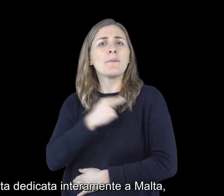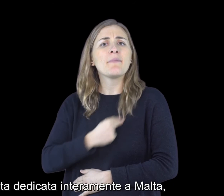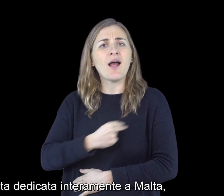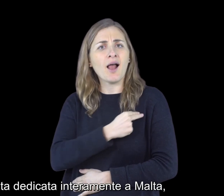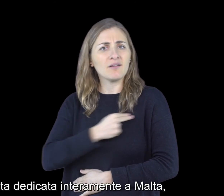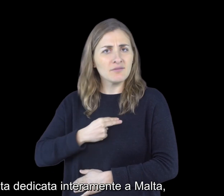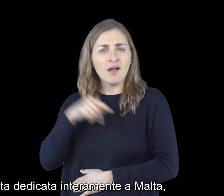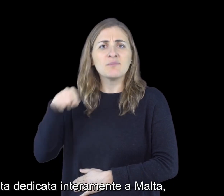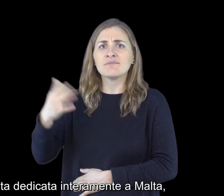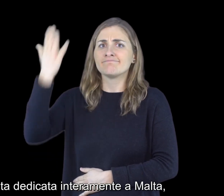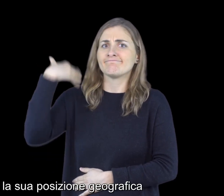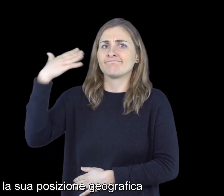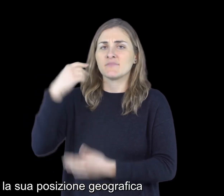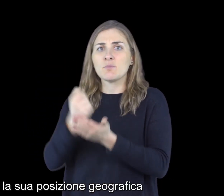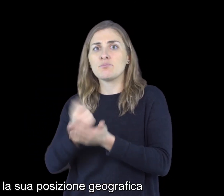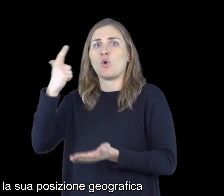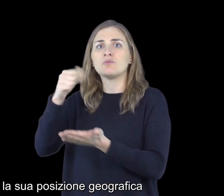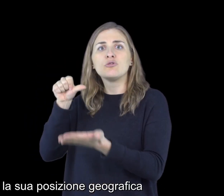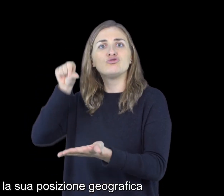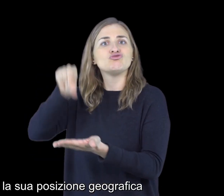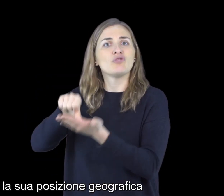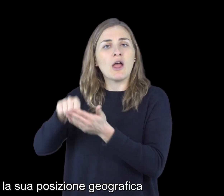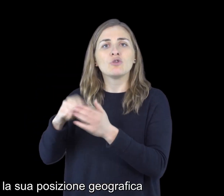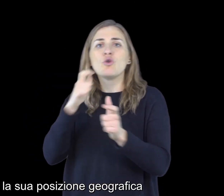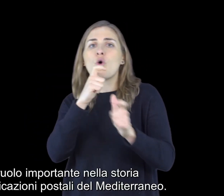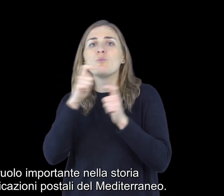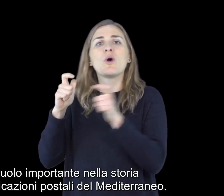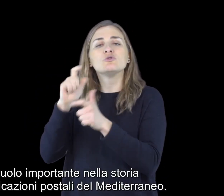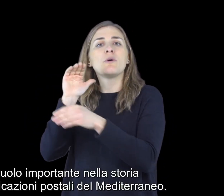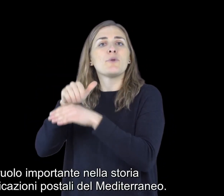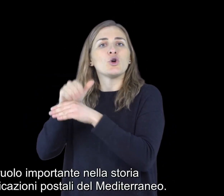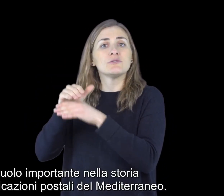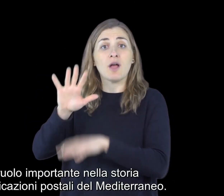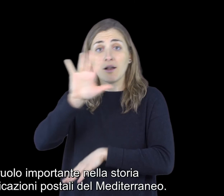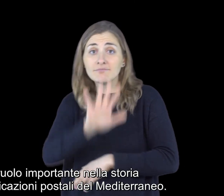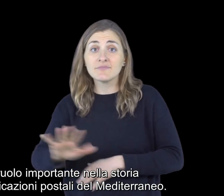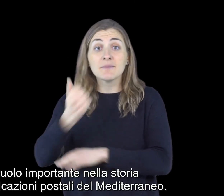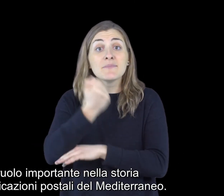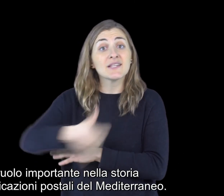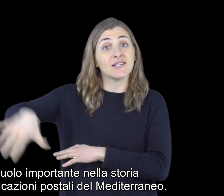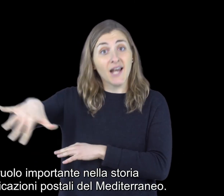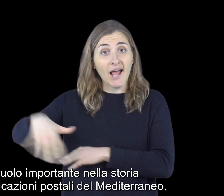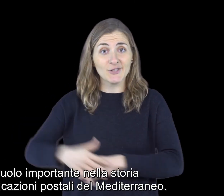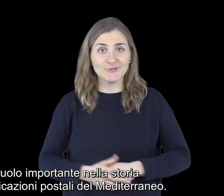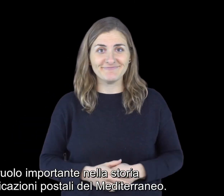che per la sua posizione geografica ha un ruolo importante nella storia delle comunicazioni postali del Mediterraneo. Grazie.